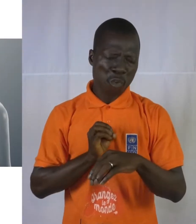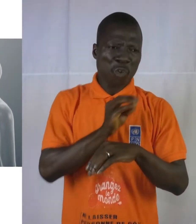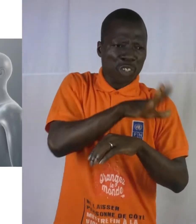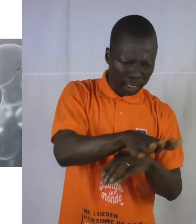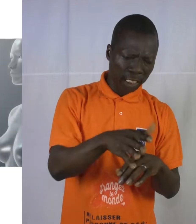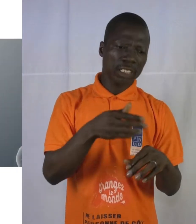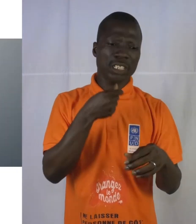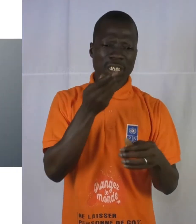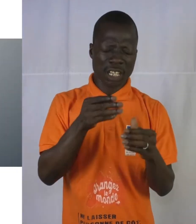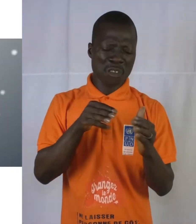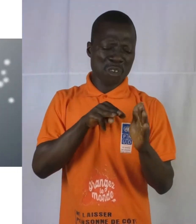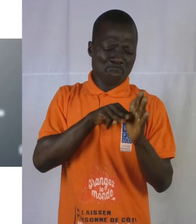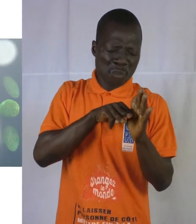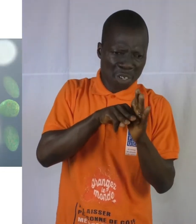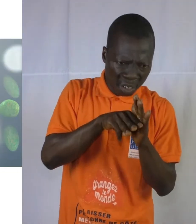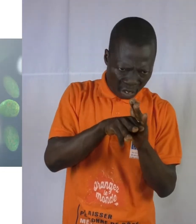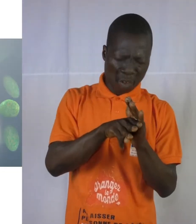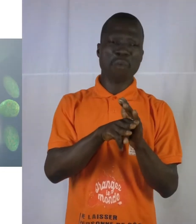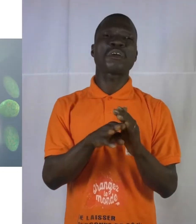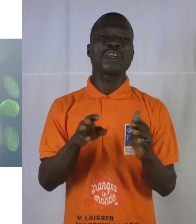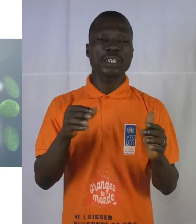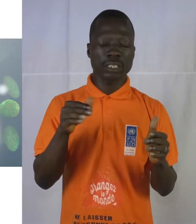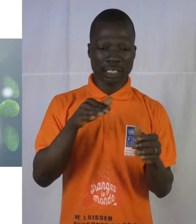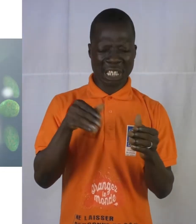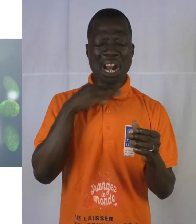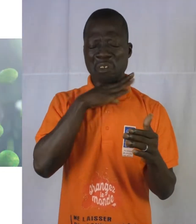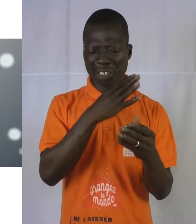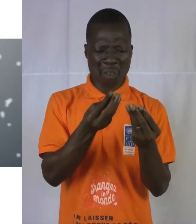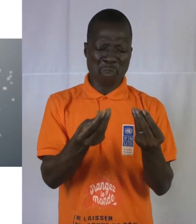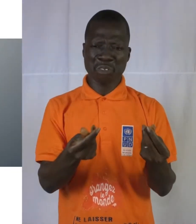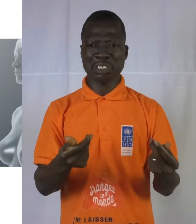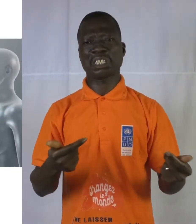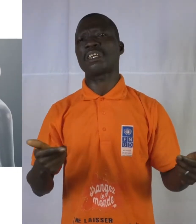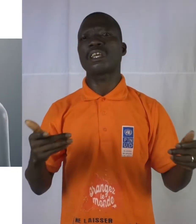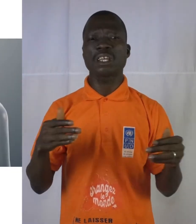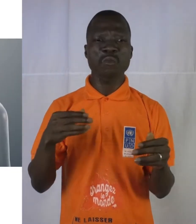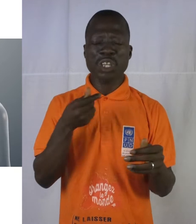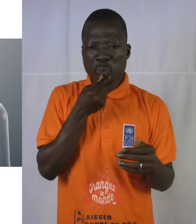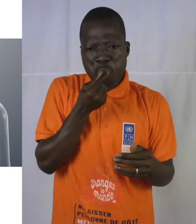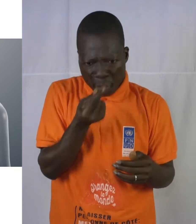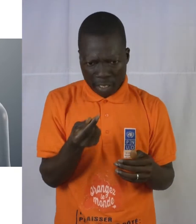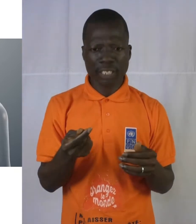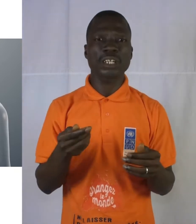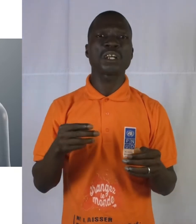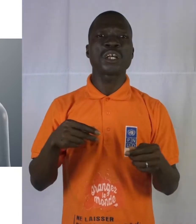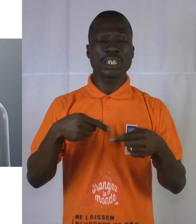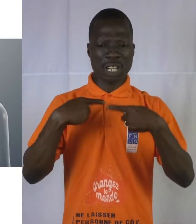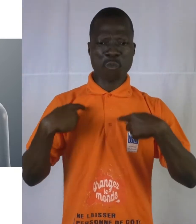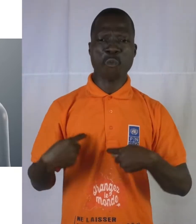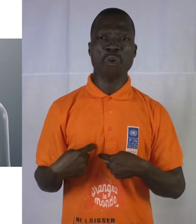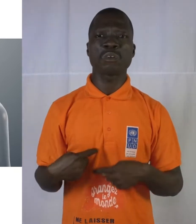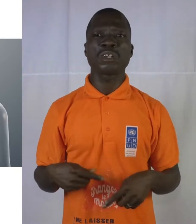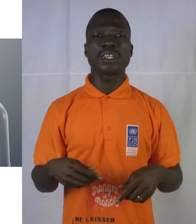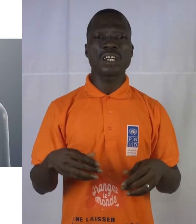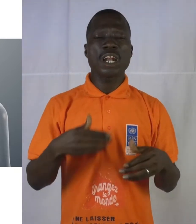des gouttelettes et micro-gouttelettes contenant des microbes, saleté, poussière et sécrétion vena du nez et des poumons.